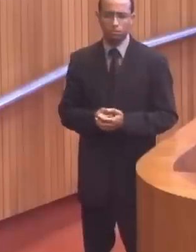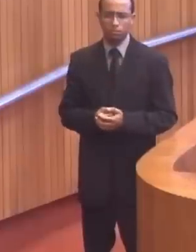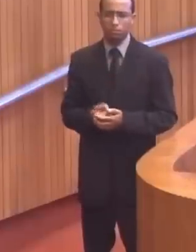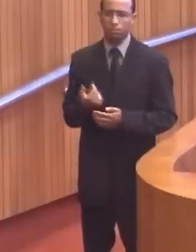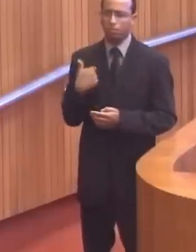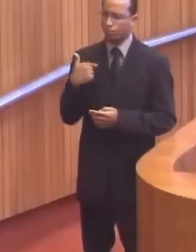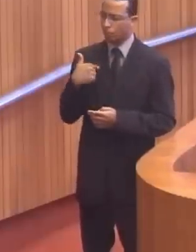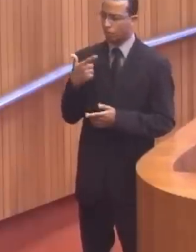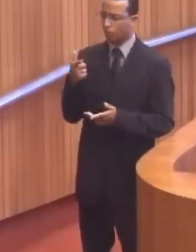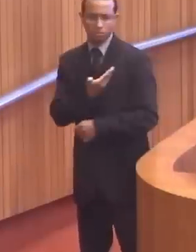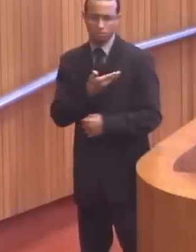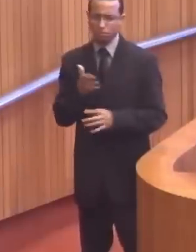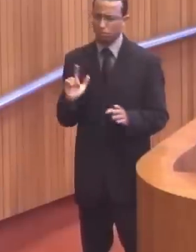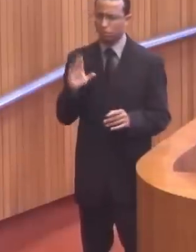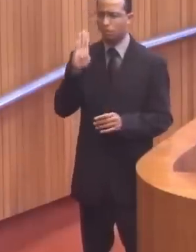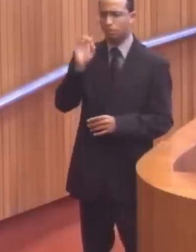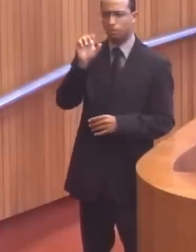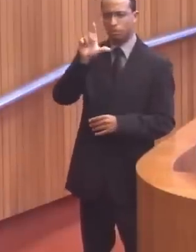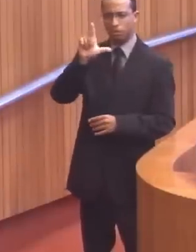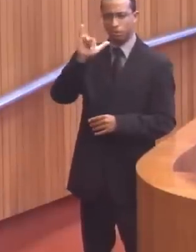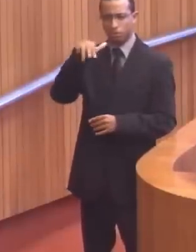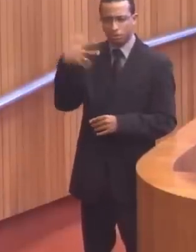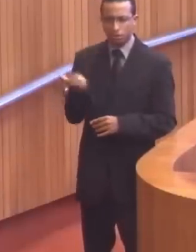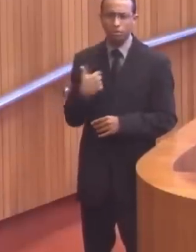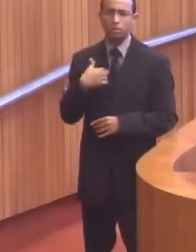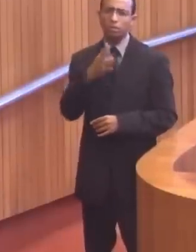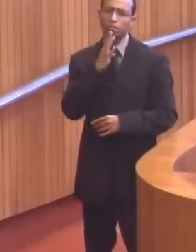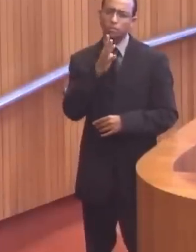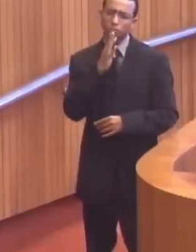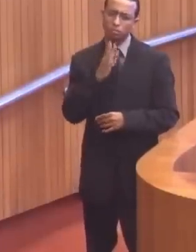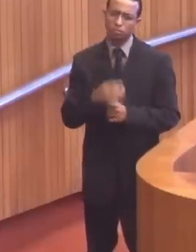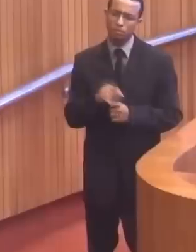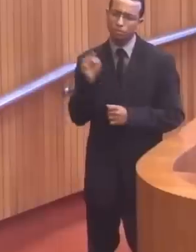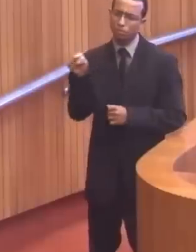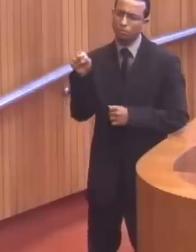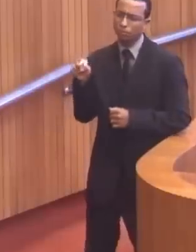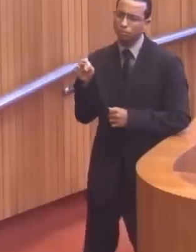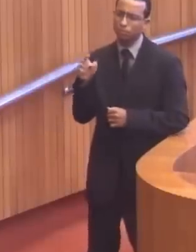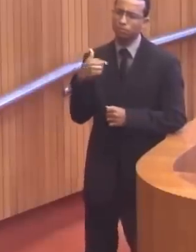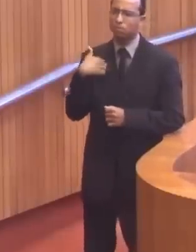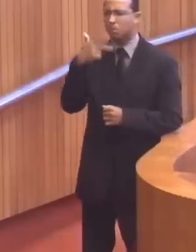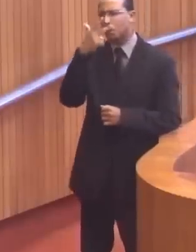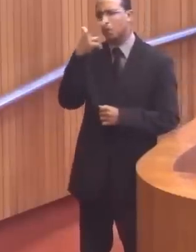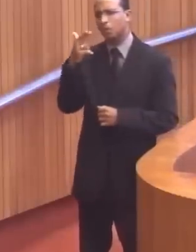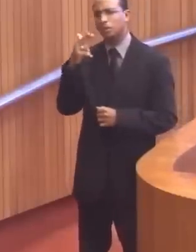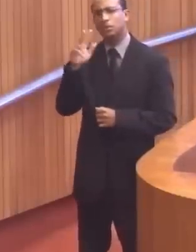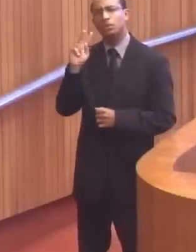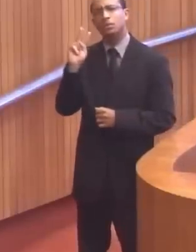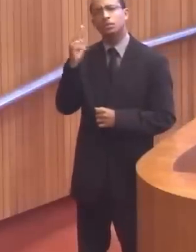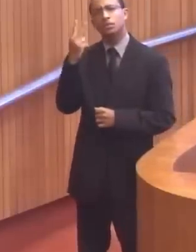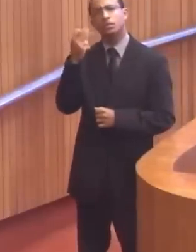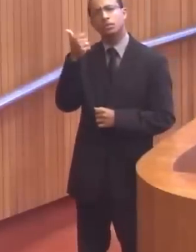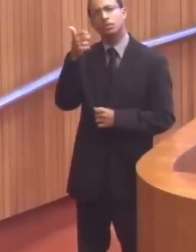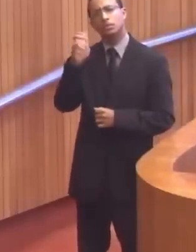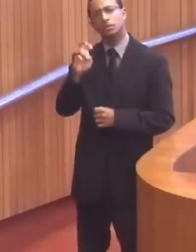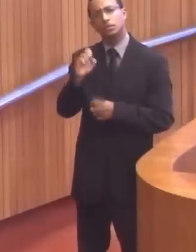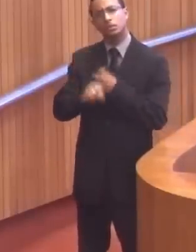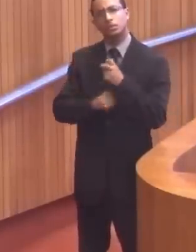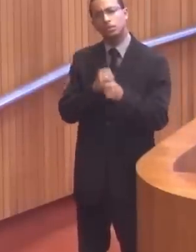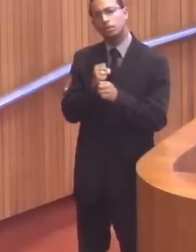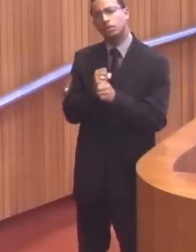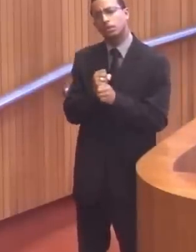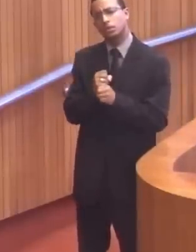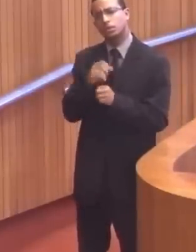Eu não posso ser conivente. O Bolinha, eu conheci ele, eu acredito que foi na segunda quinzena de